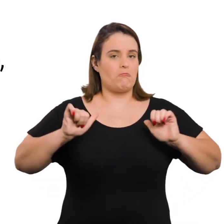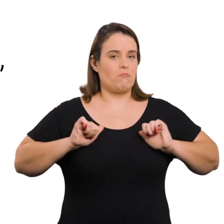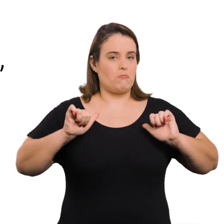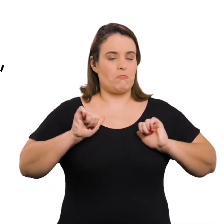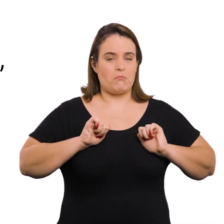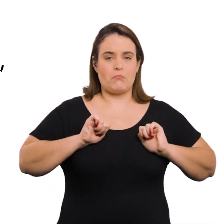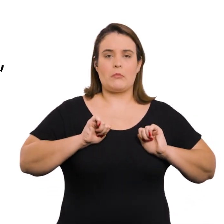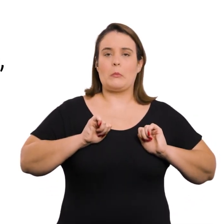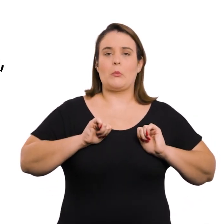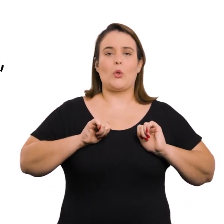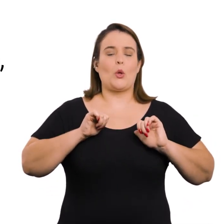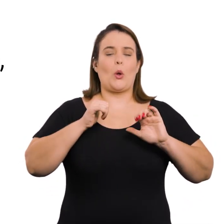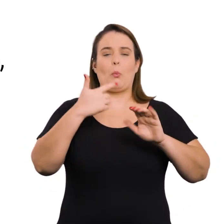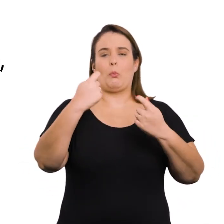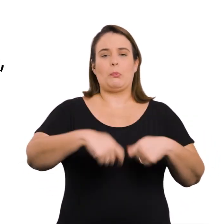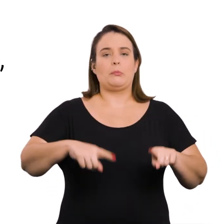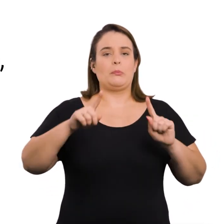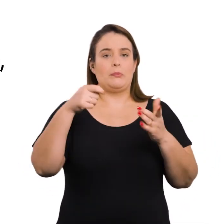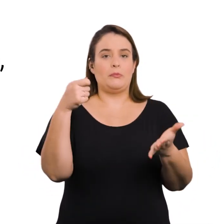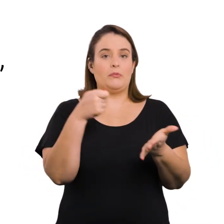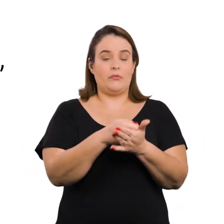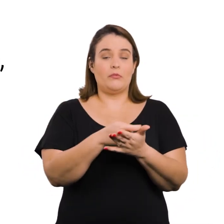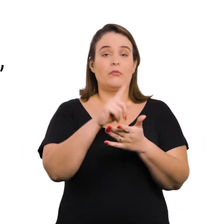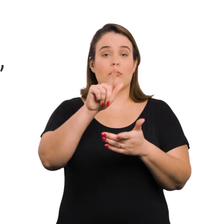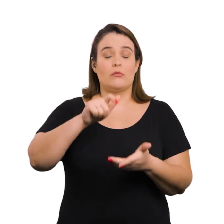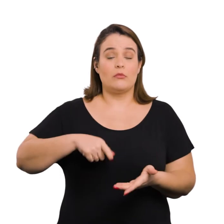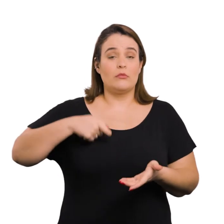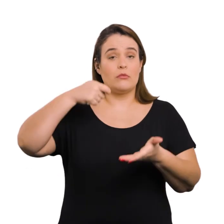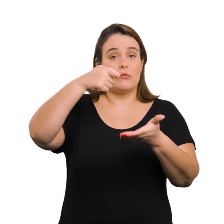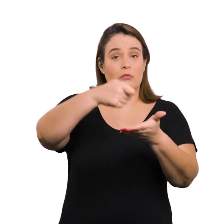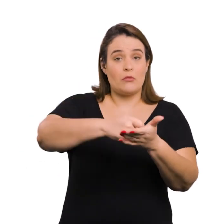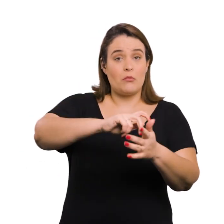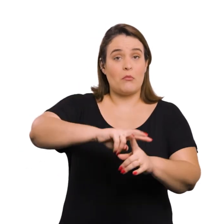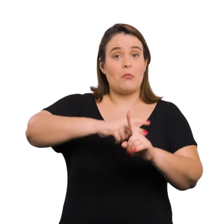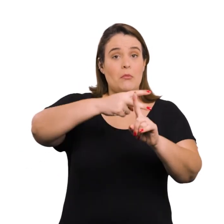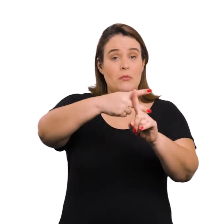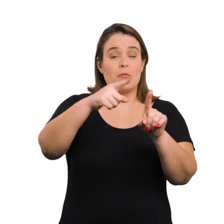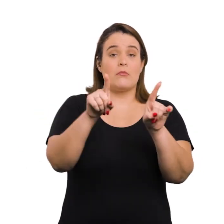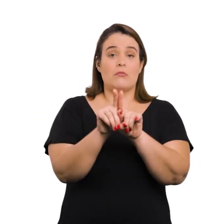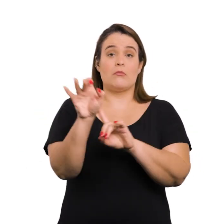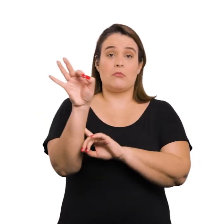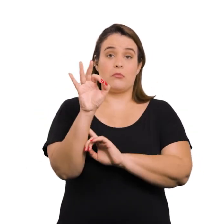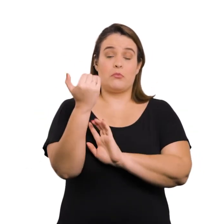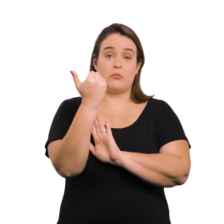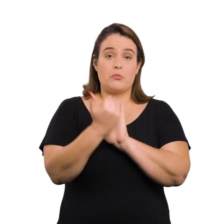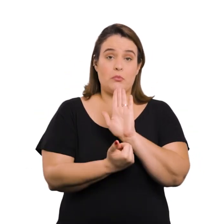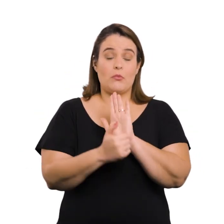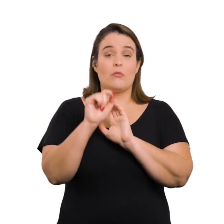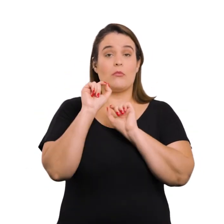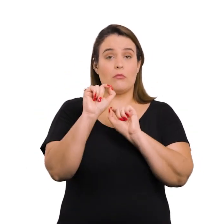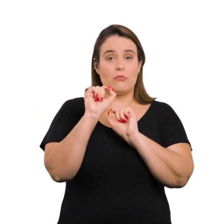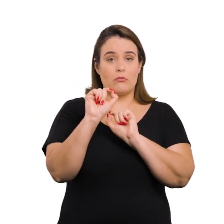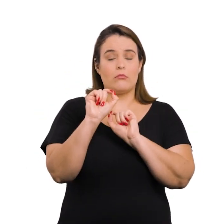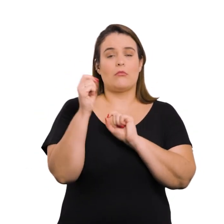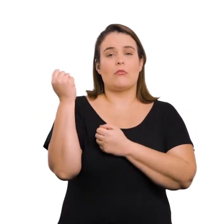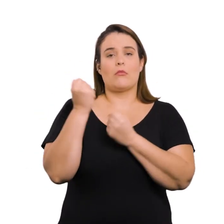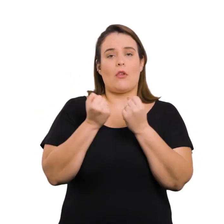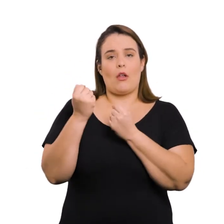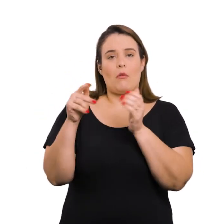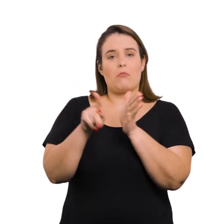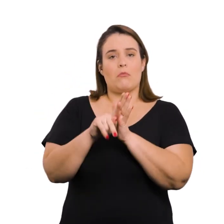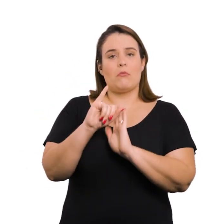imunidade, isenção, dispensa de pagamento, restituição e redução de alíquota do imposto sobre a